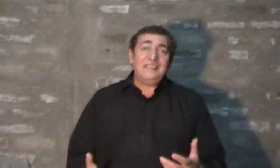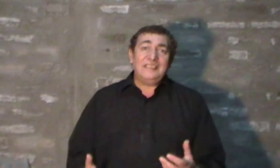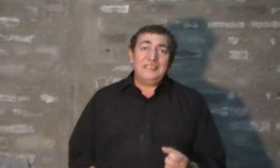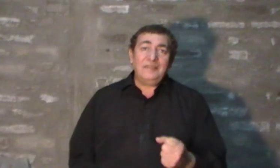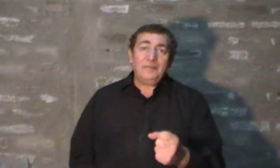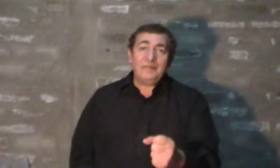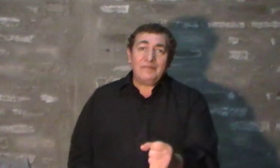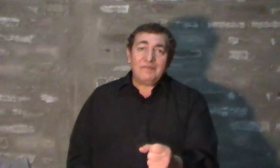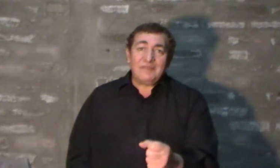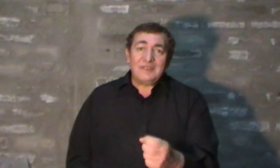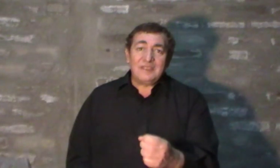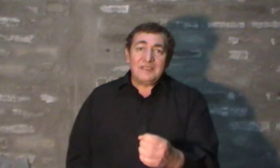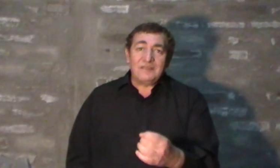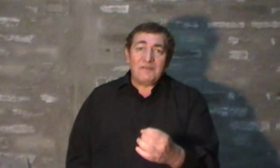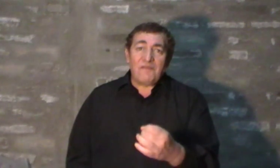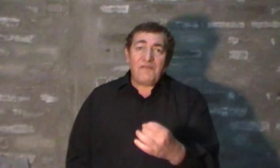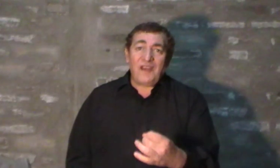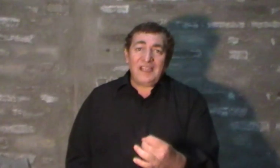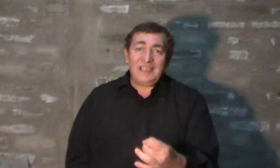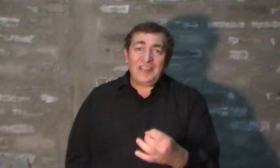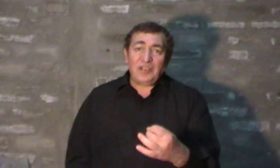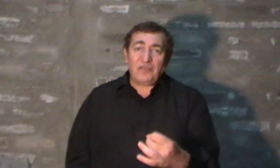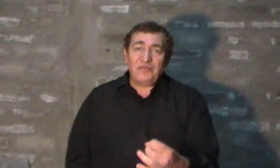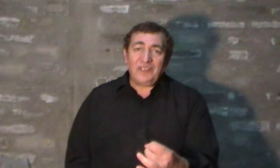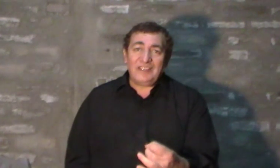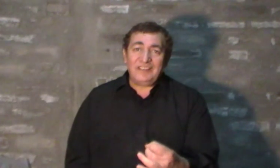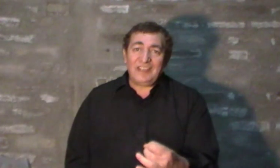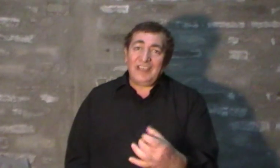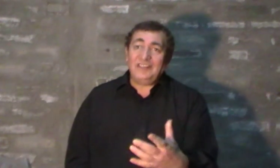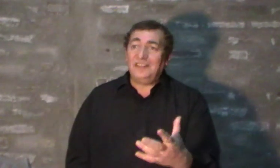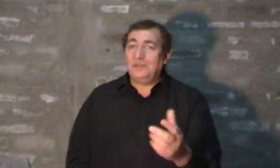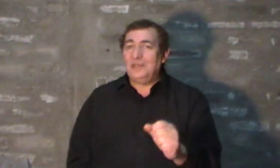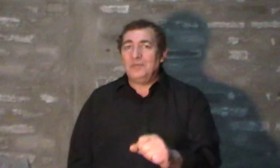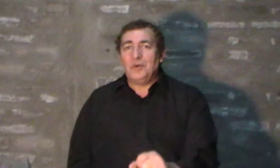tiene falta de confianza en sí mismo.